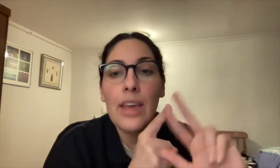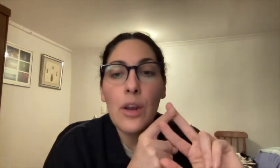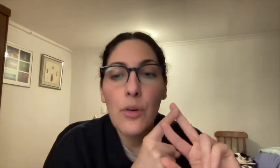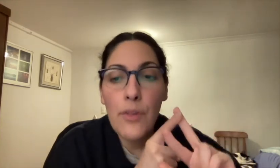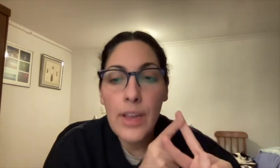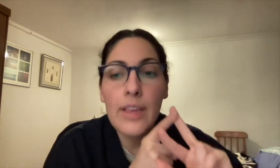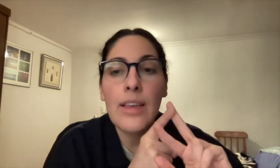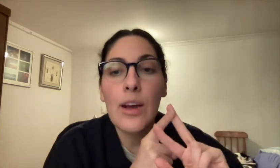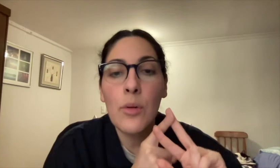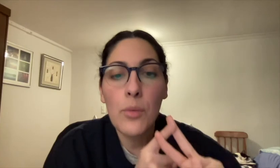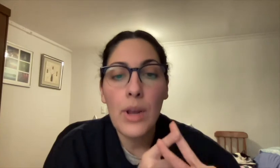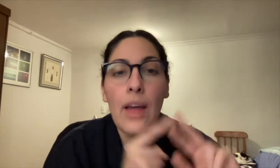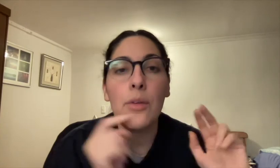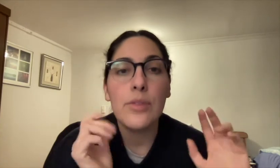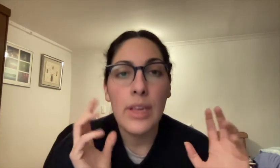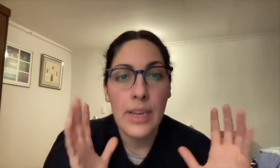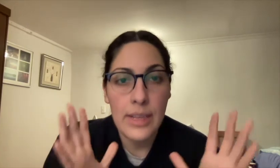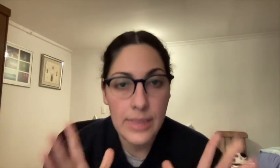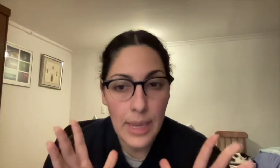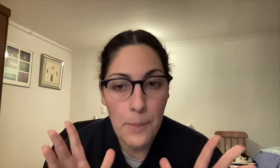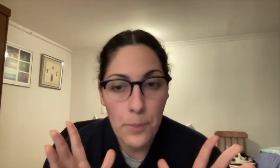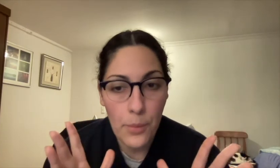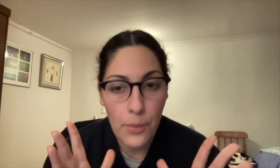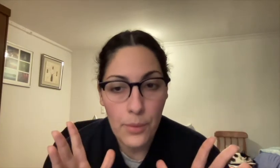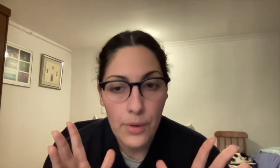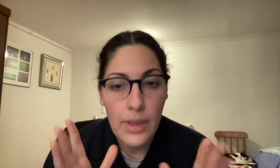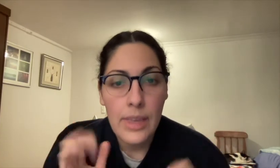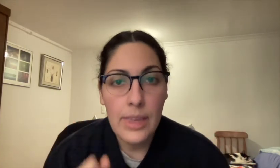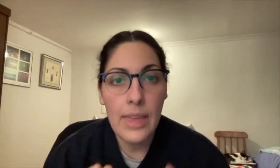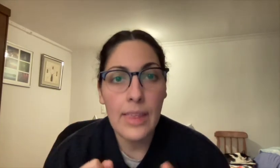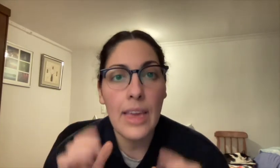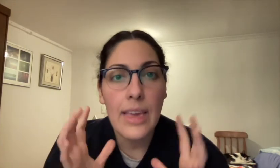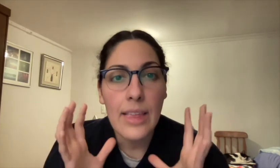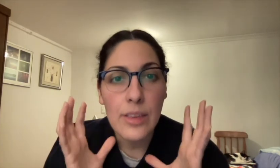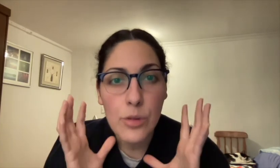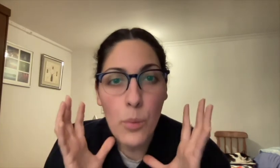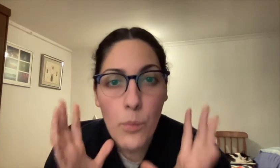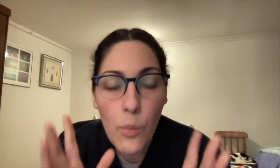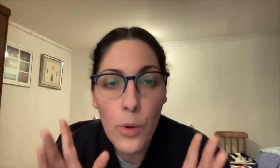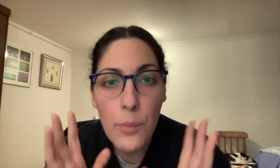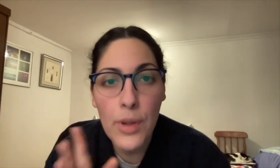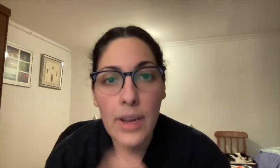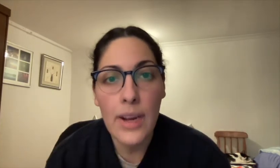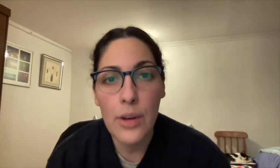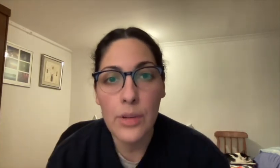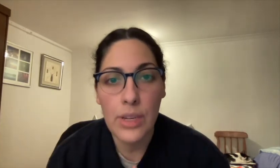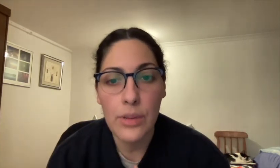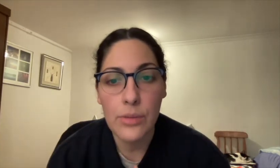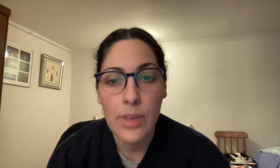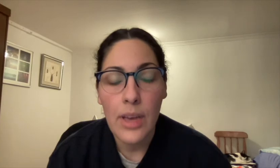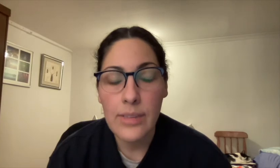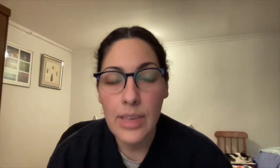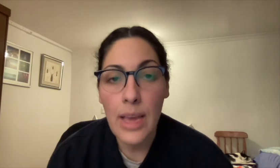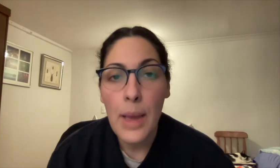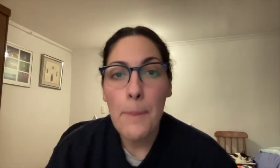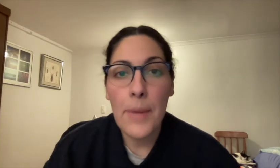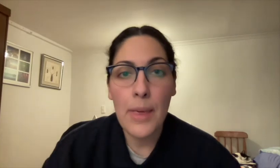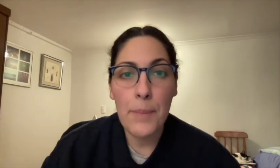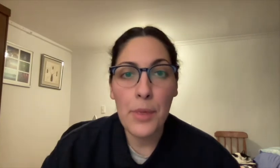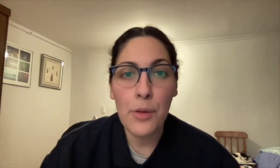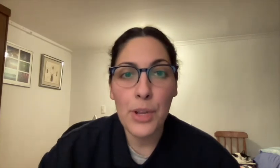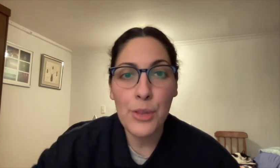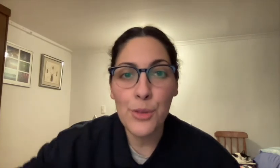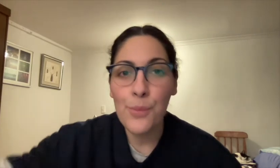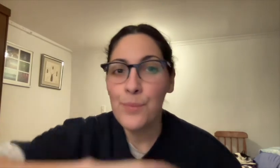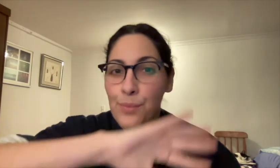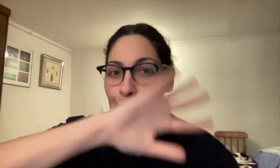y a los bienes acumulados en el tiempo. Que quede esto muy, muy en claro, niños. Así que, me